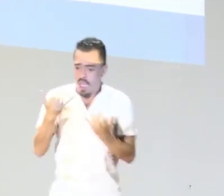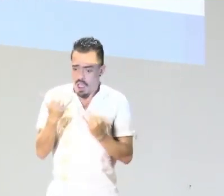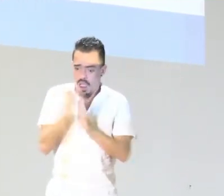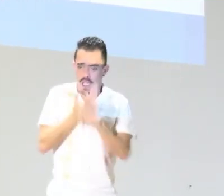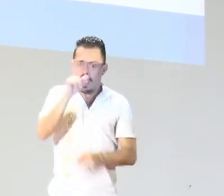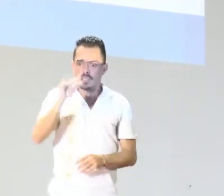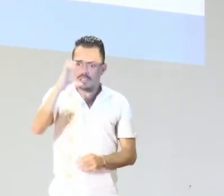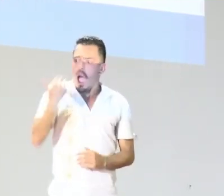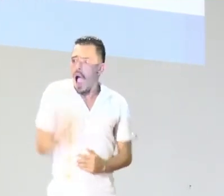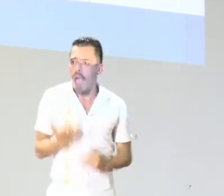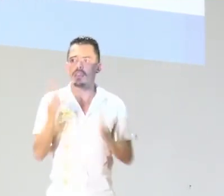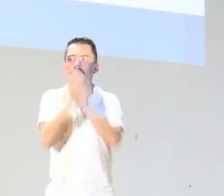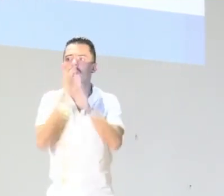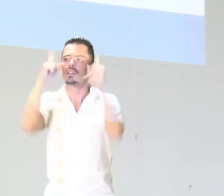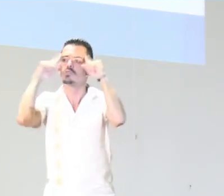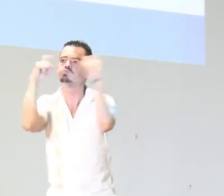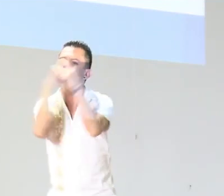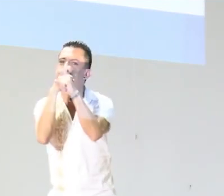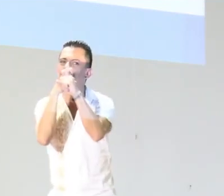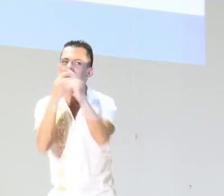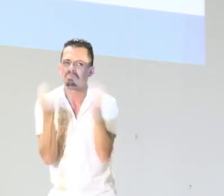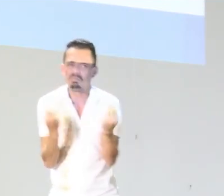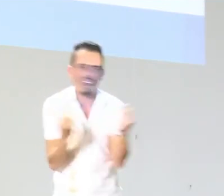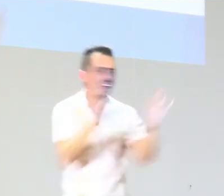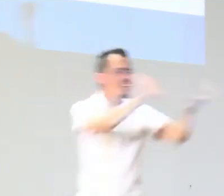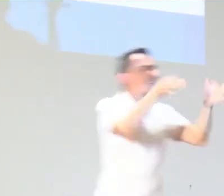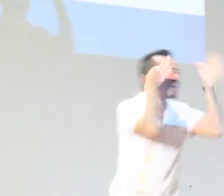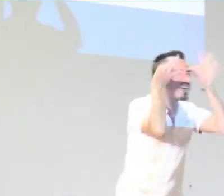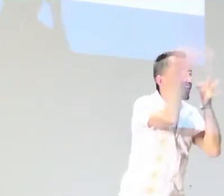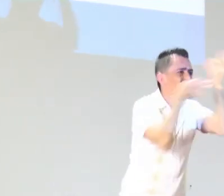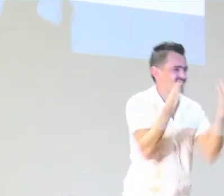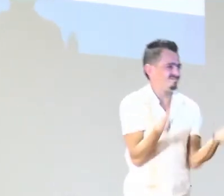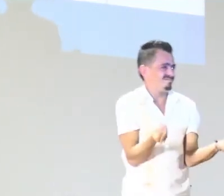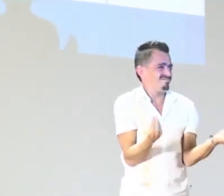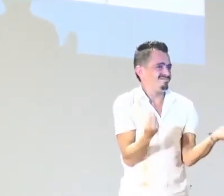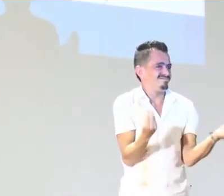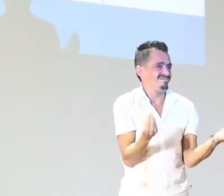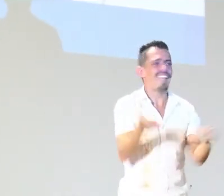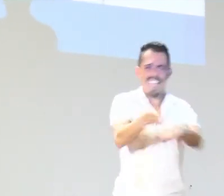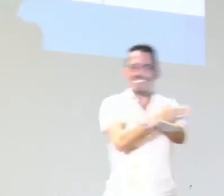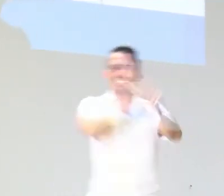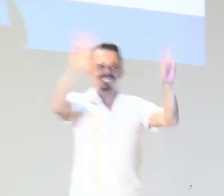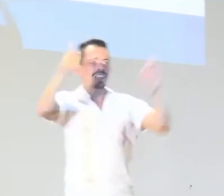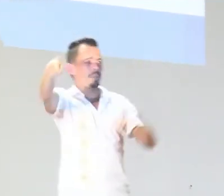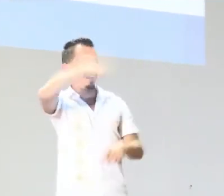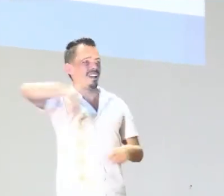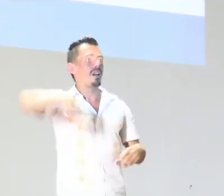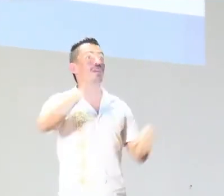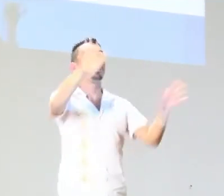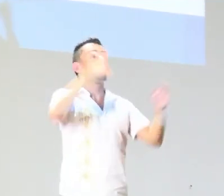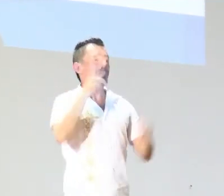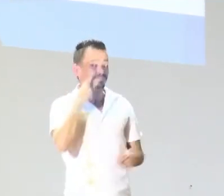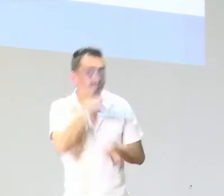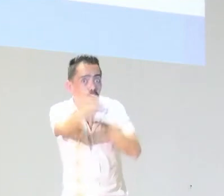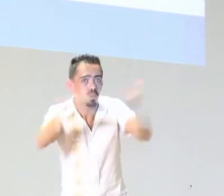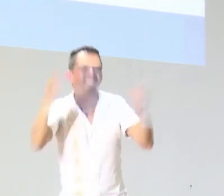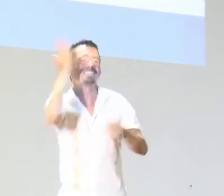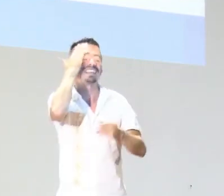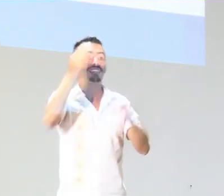Para que algunas personas pueden que no hayan entendido que la seña reflexión haya sido la que usaste. Entonces, uno se pregunta, si en lengua de señas